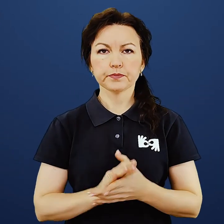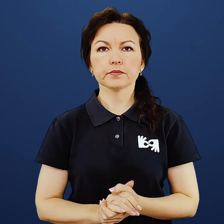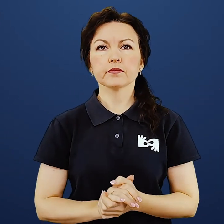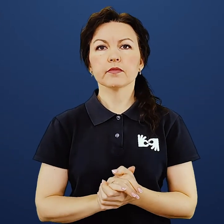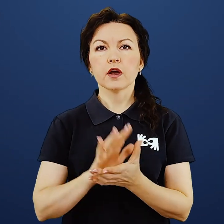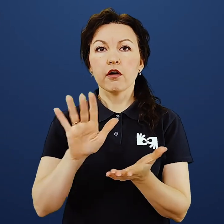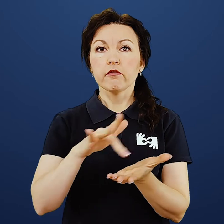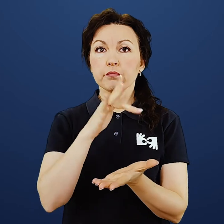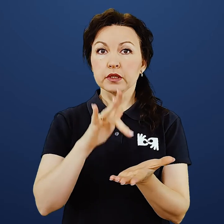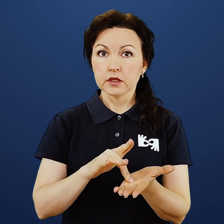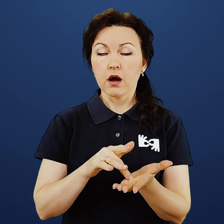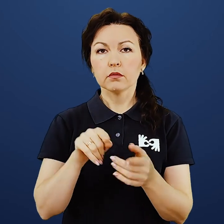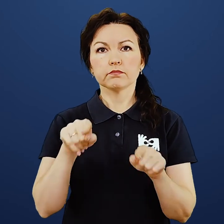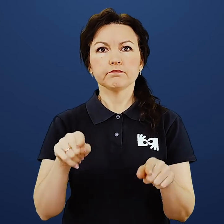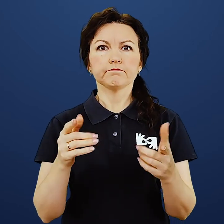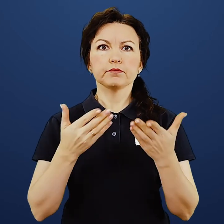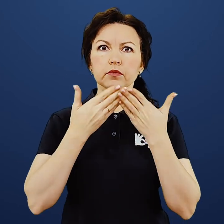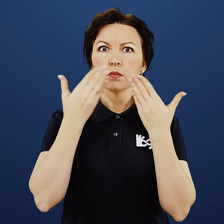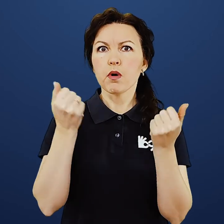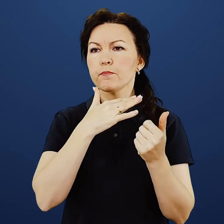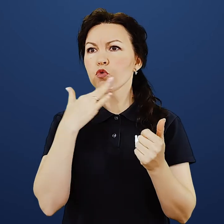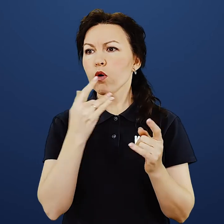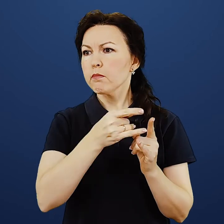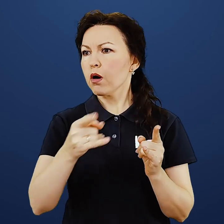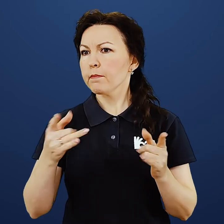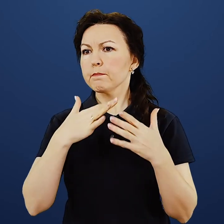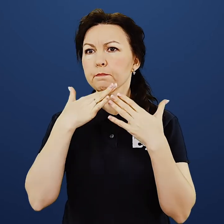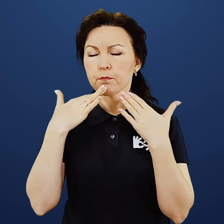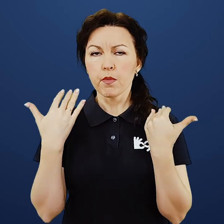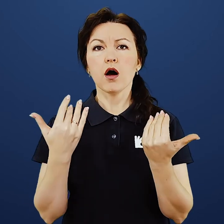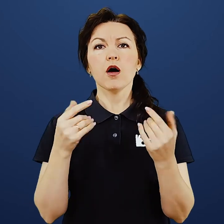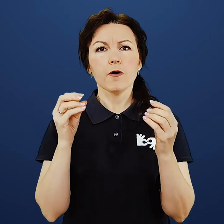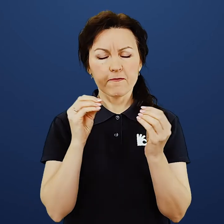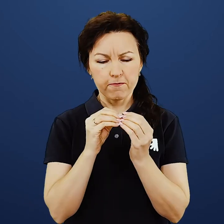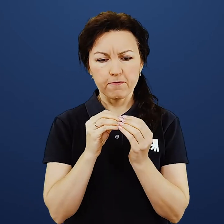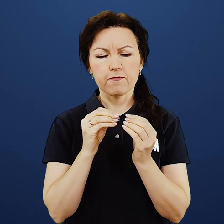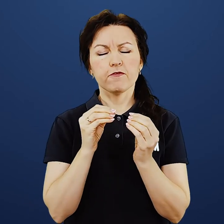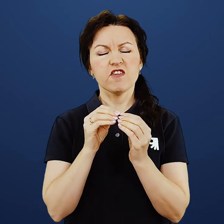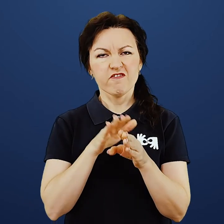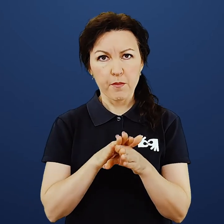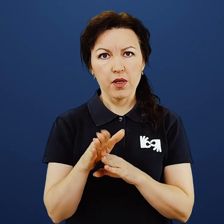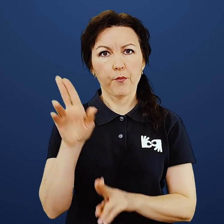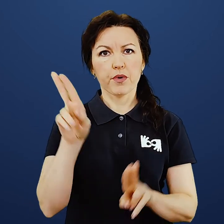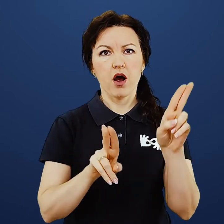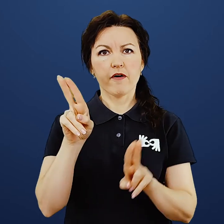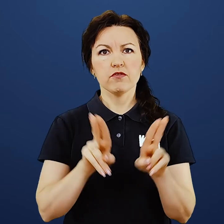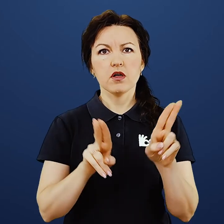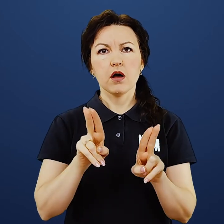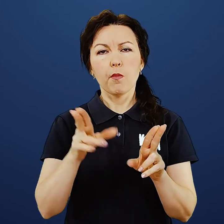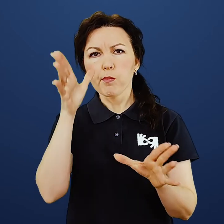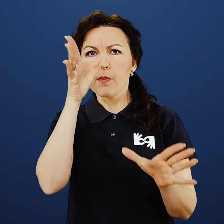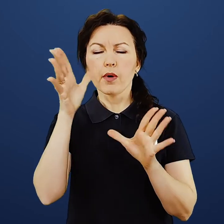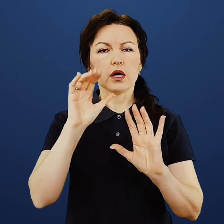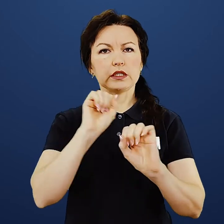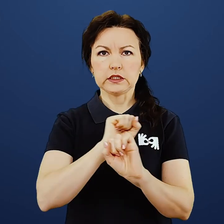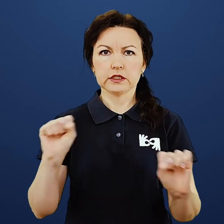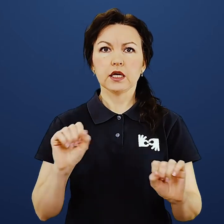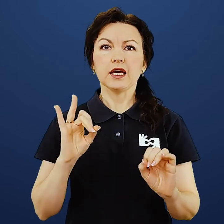У містах за відсутності великої кількості машин та людей на вулицях продовжуйте дотримуватися правил